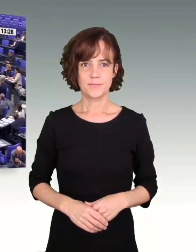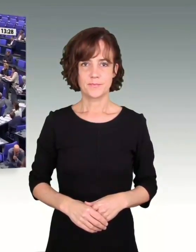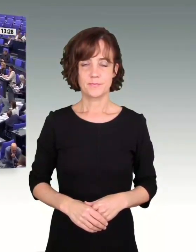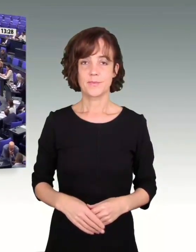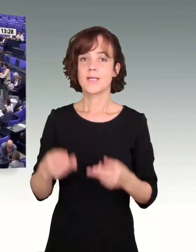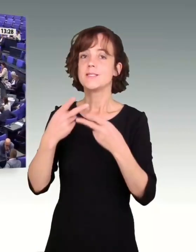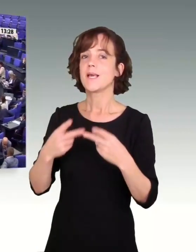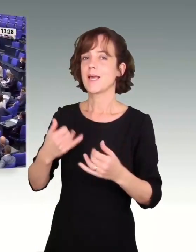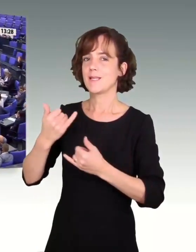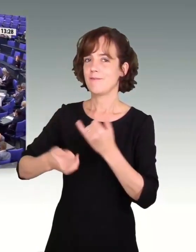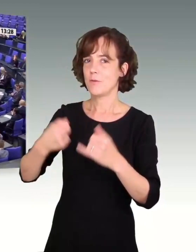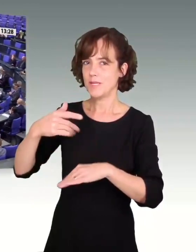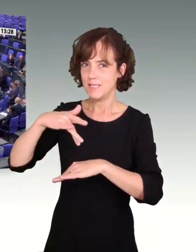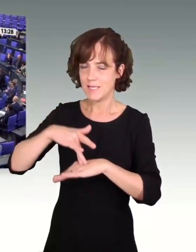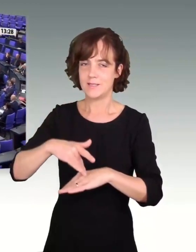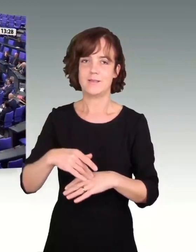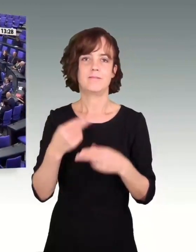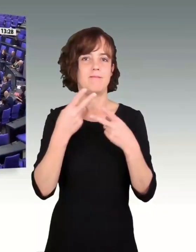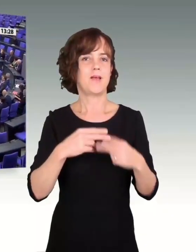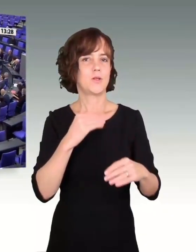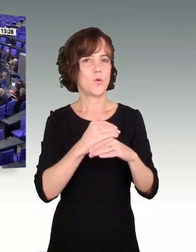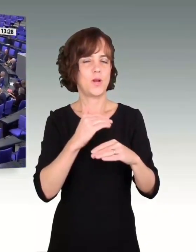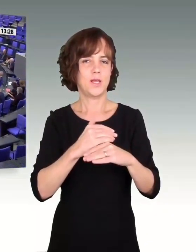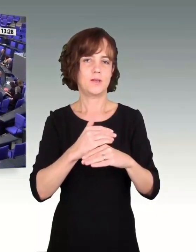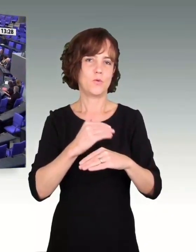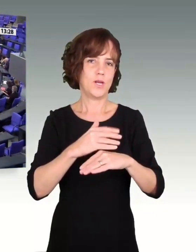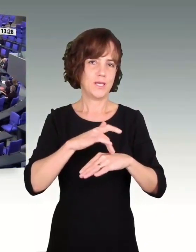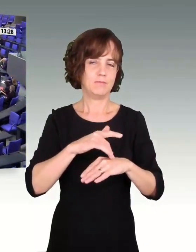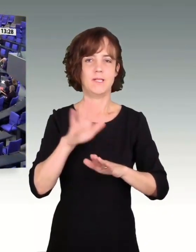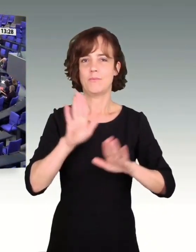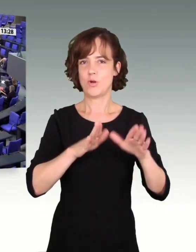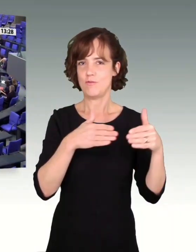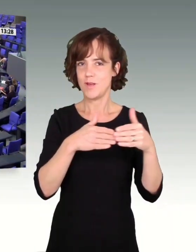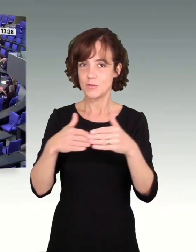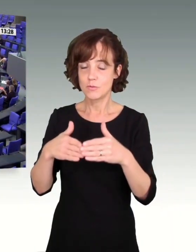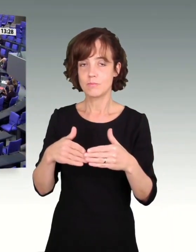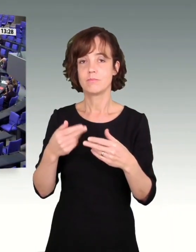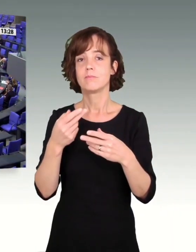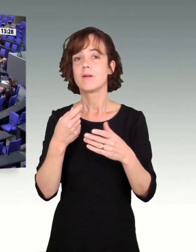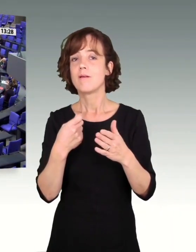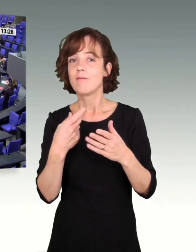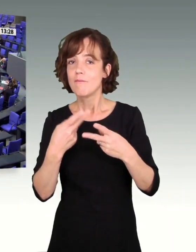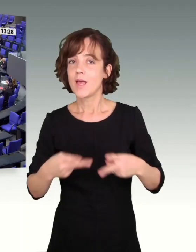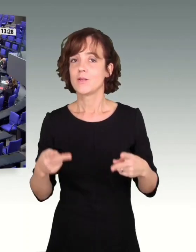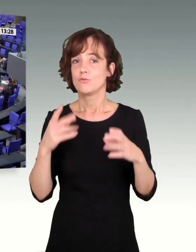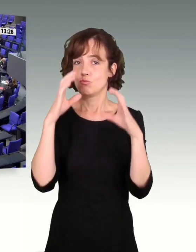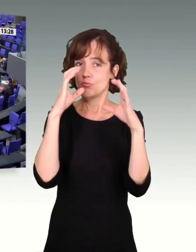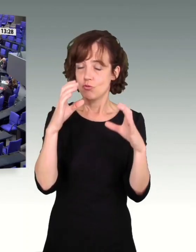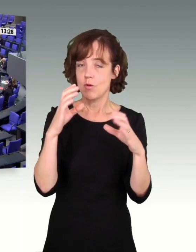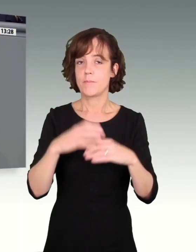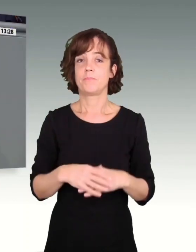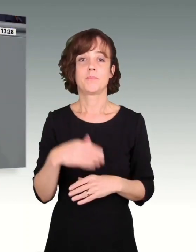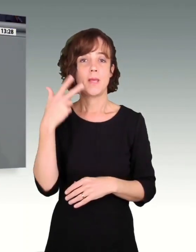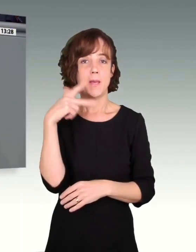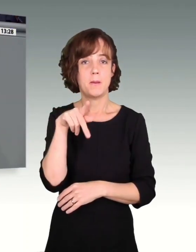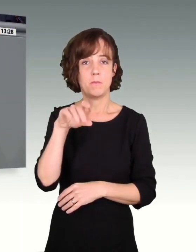Sehr geehrte Frau Präsidentin! Werte Kolleginnen und aus den demokratischen Fraktionen! Werte Zuschauerinnen! Herr Pohl,